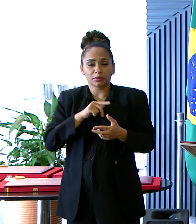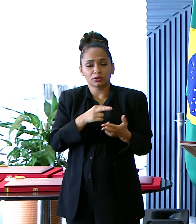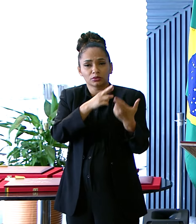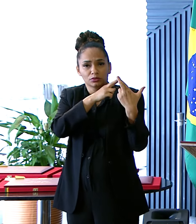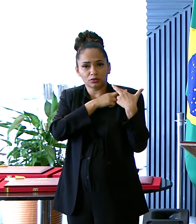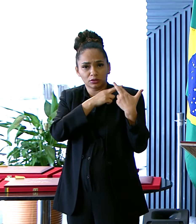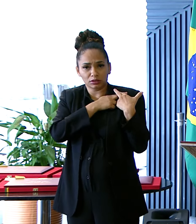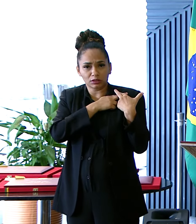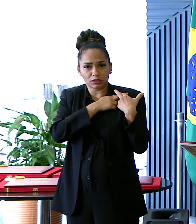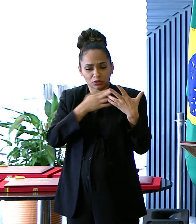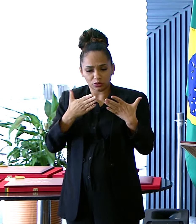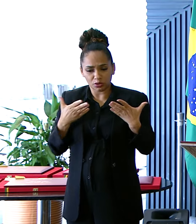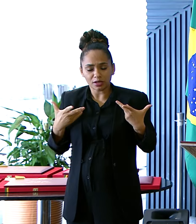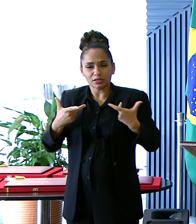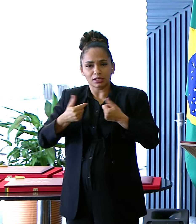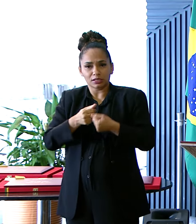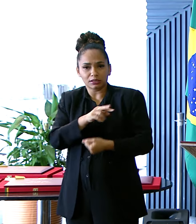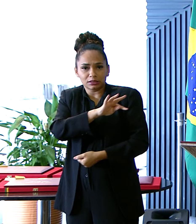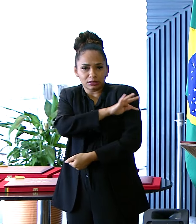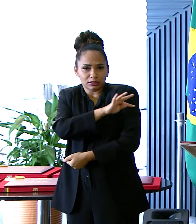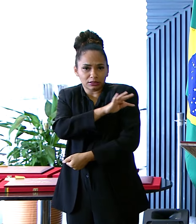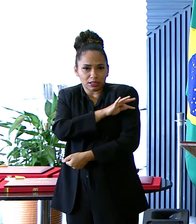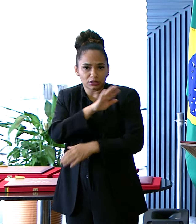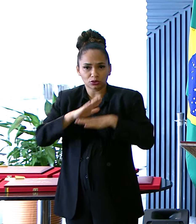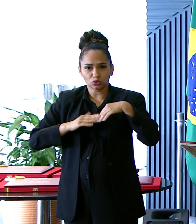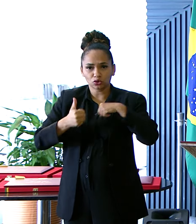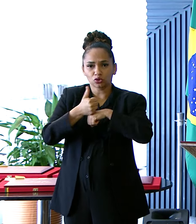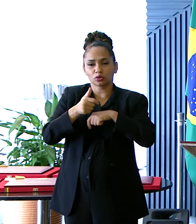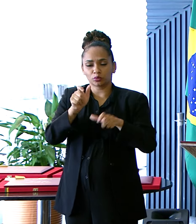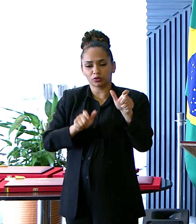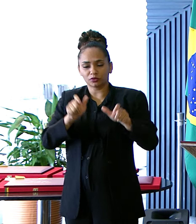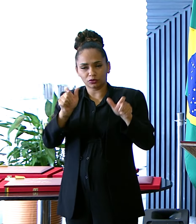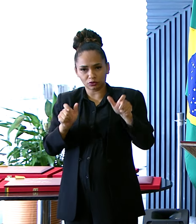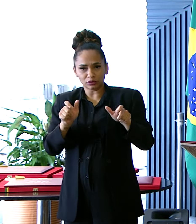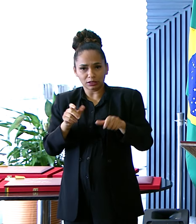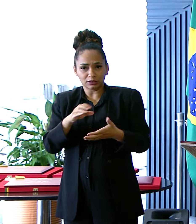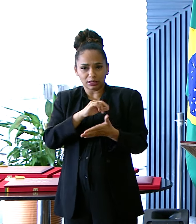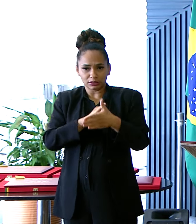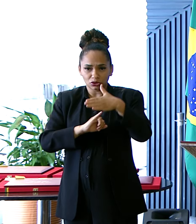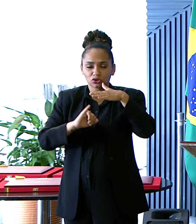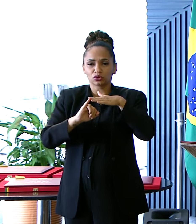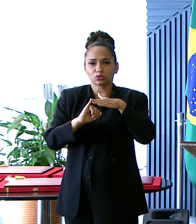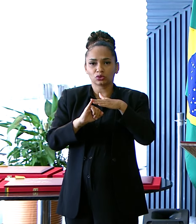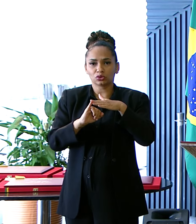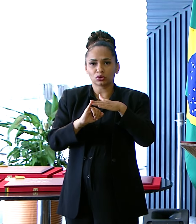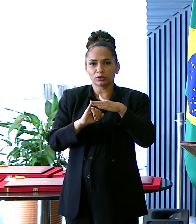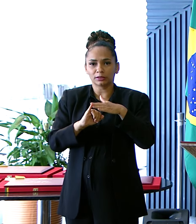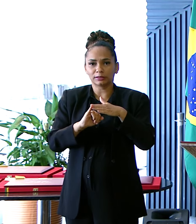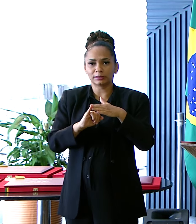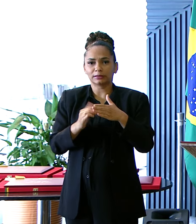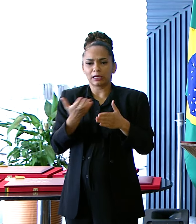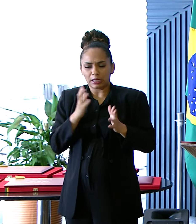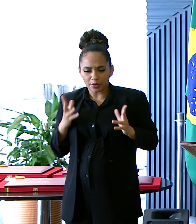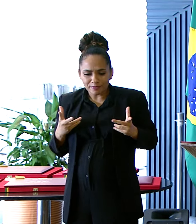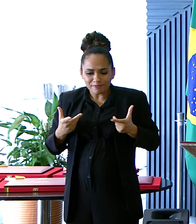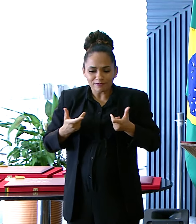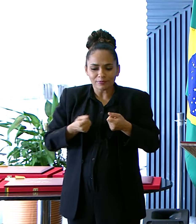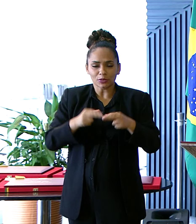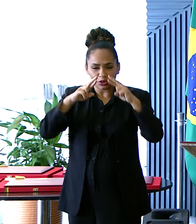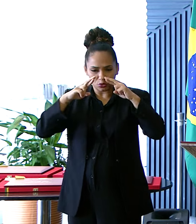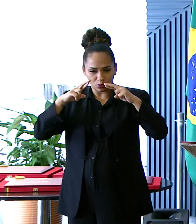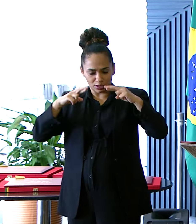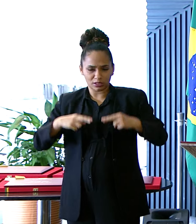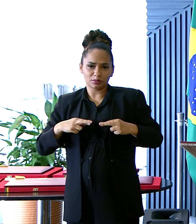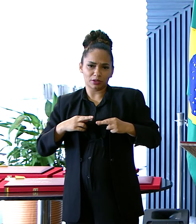Técnica Os profissionais Dessas instituições Zelam pelo respeito Pela qualidade Do atendimento E pela